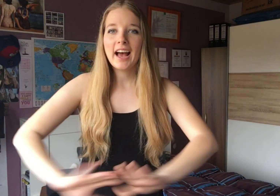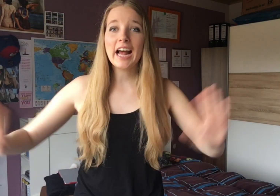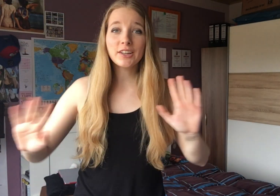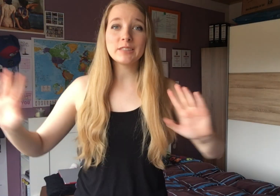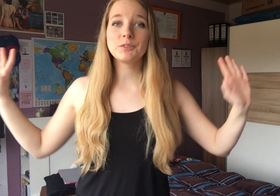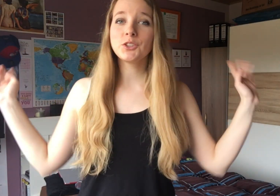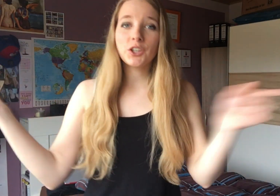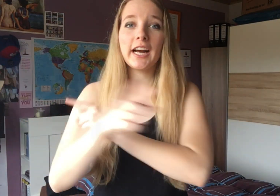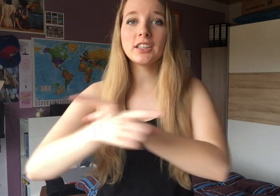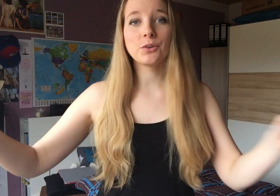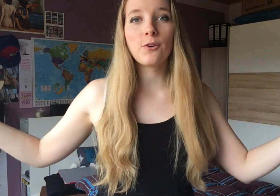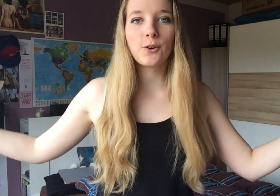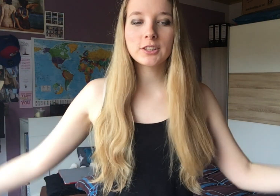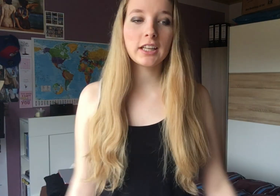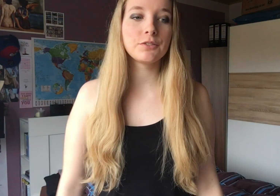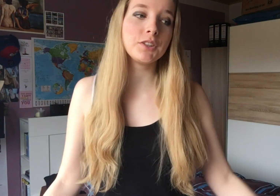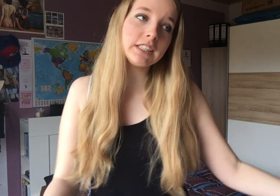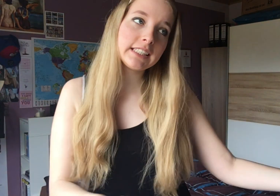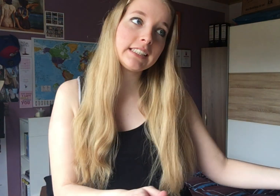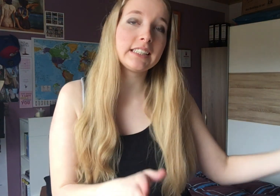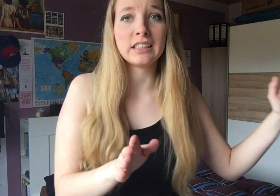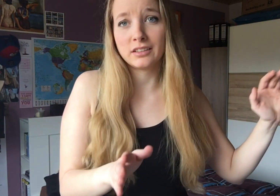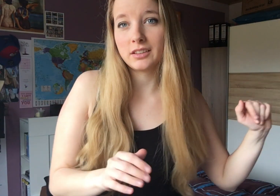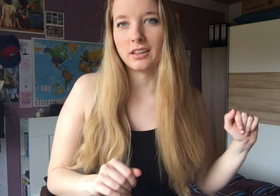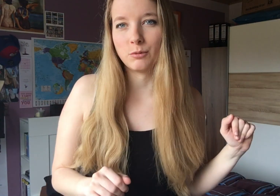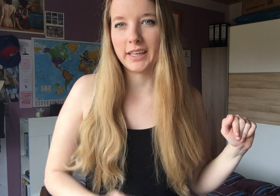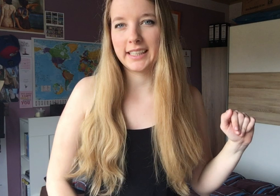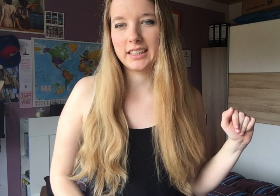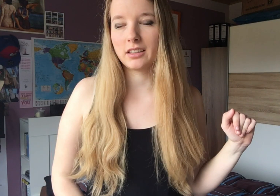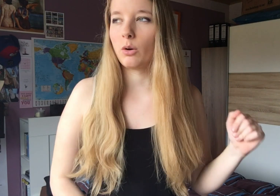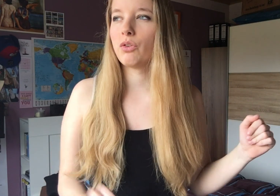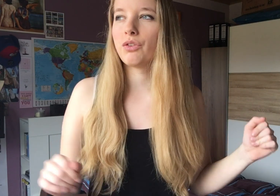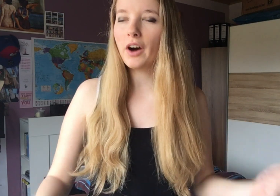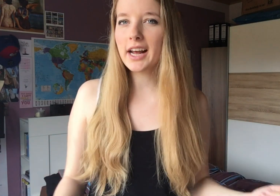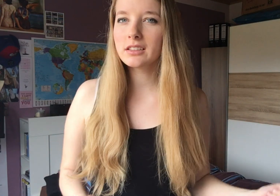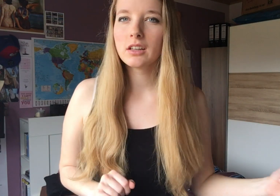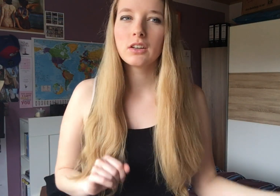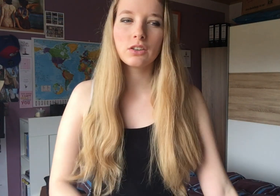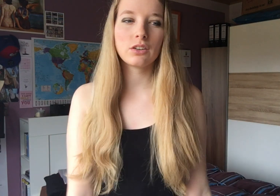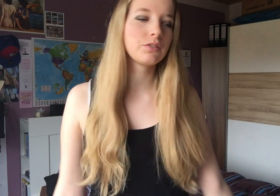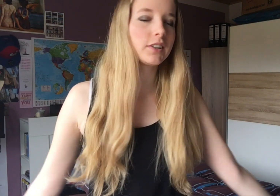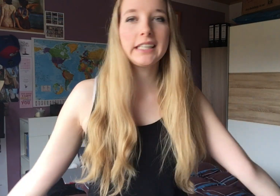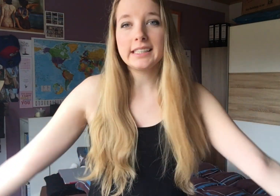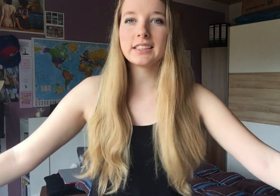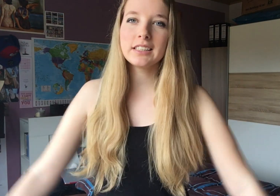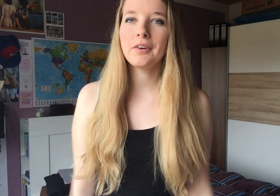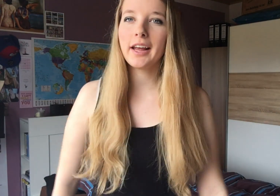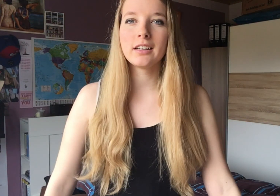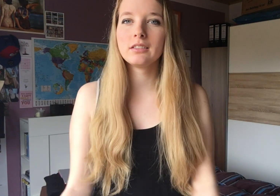Hallo ihr Lieben! Ich wünsche euch allen froh Ostern! Für diejenigen, die das eigentlich auch feiern. Und für die, die das nicht feiern,